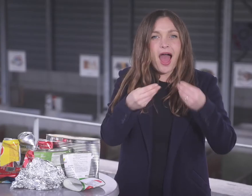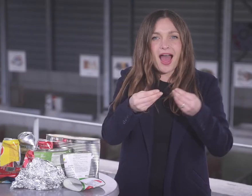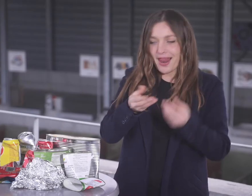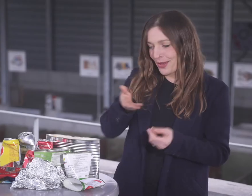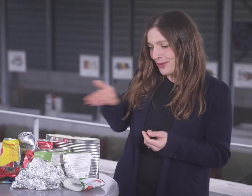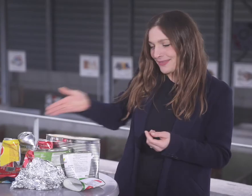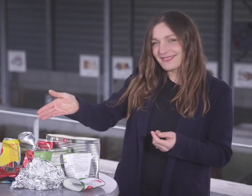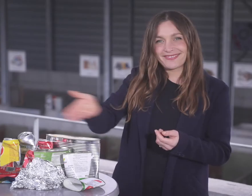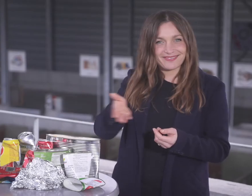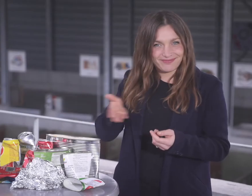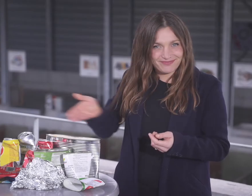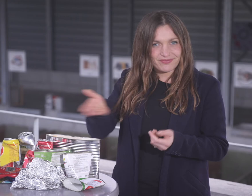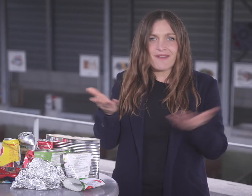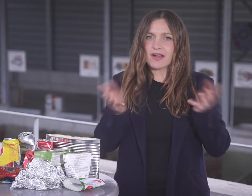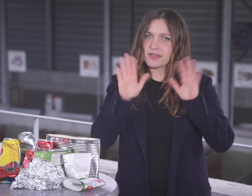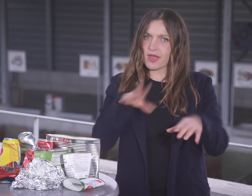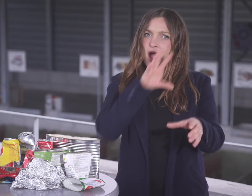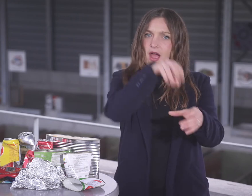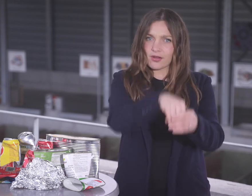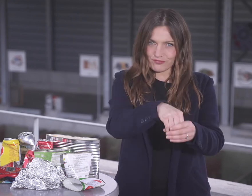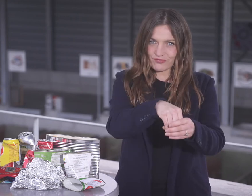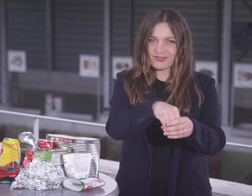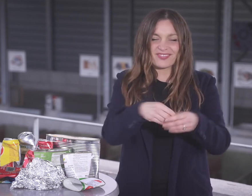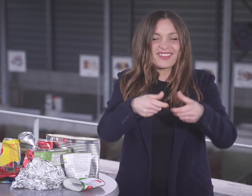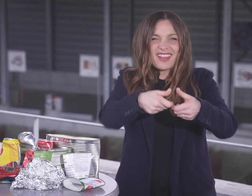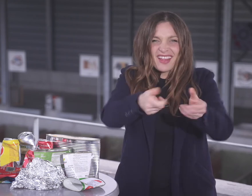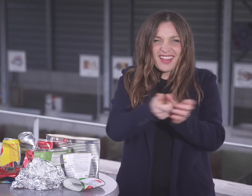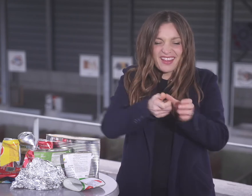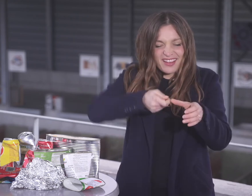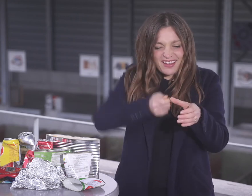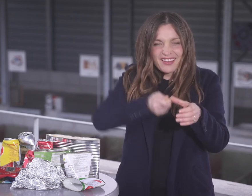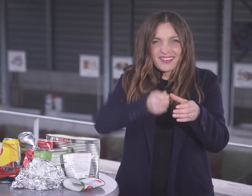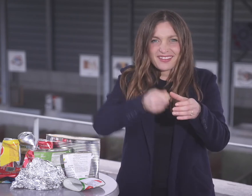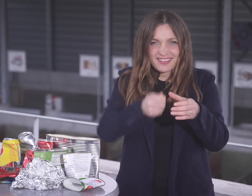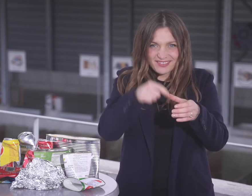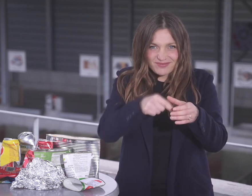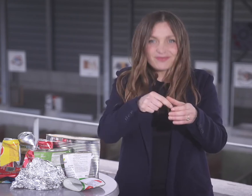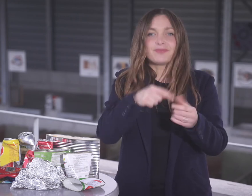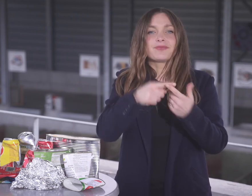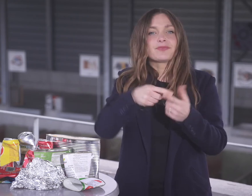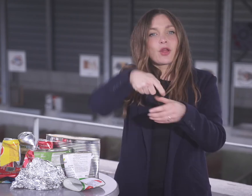Büchsen und Alu Was gehört in die Büchsen und Alusammlung?